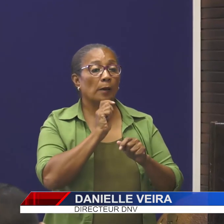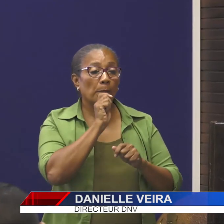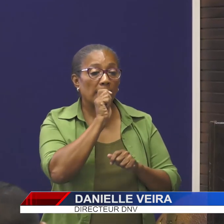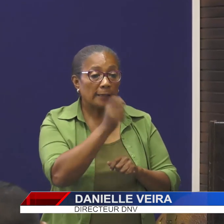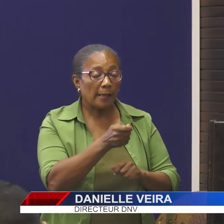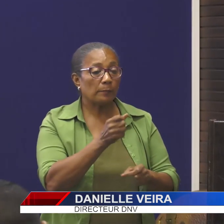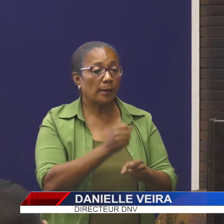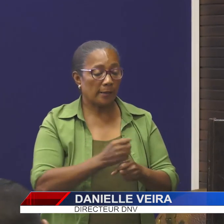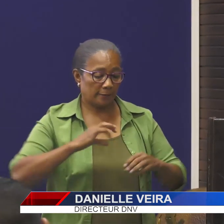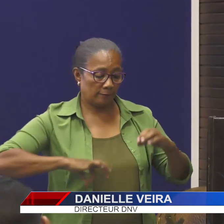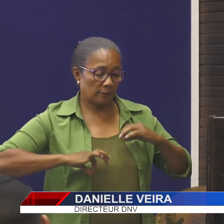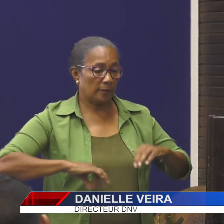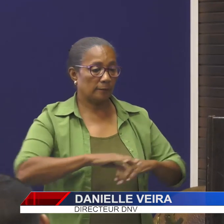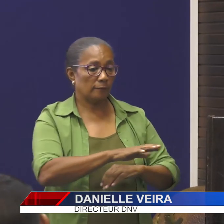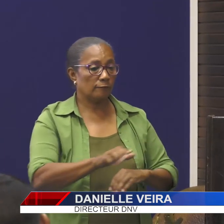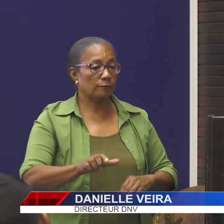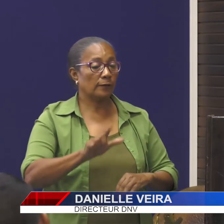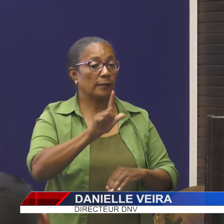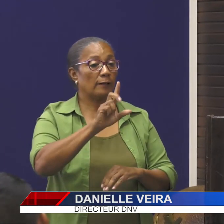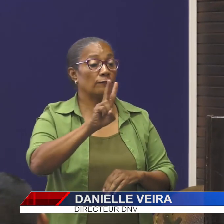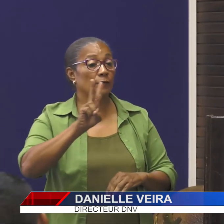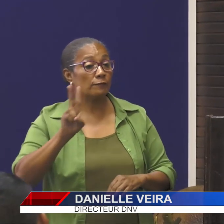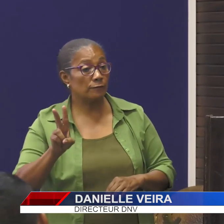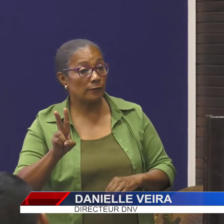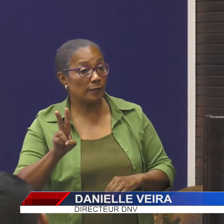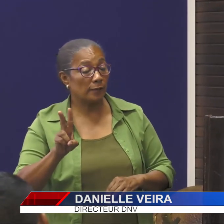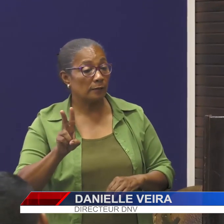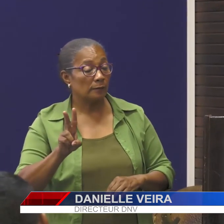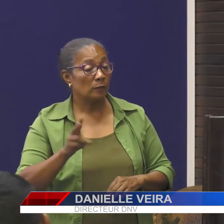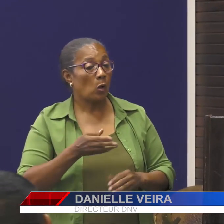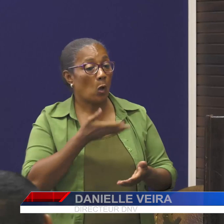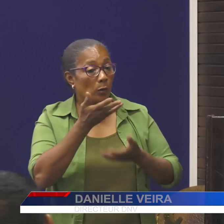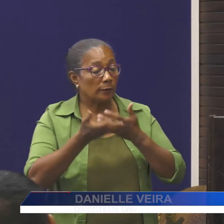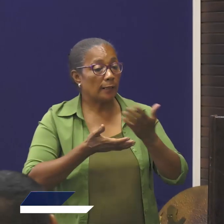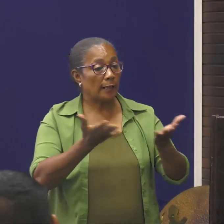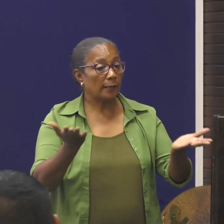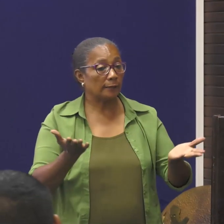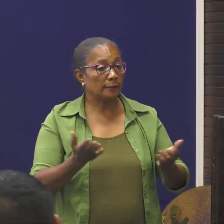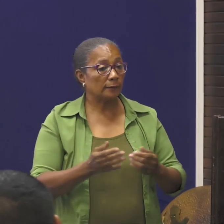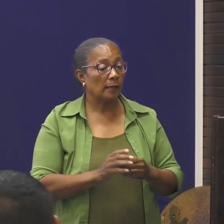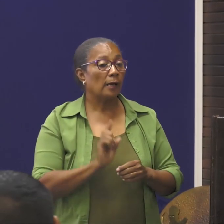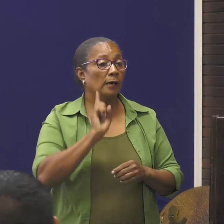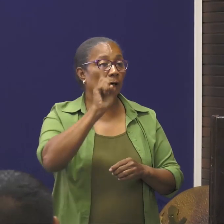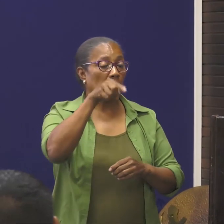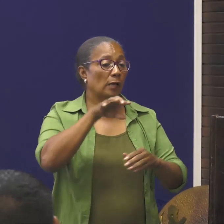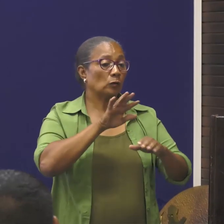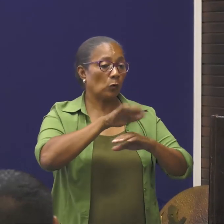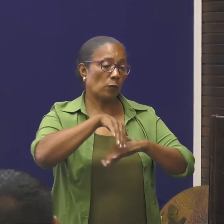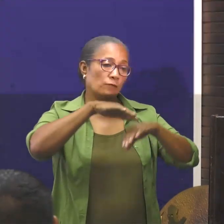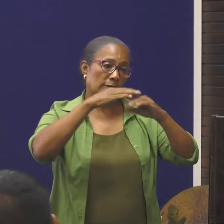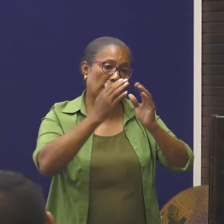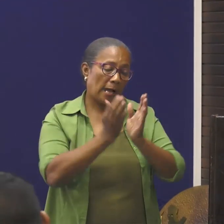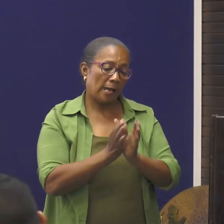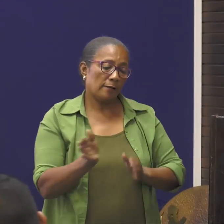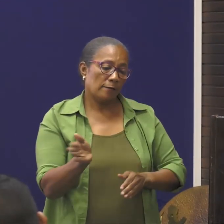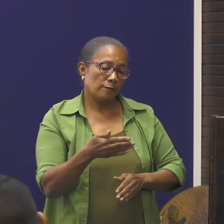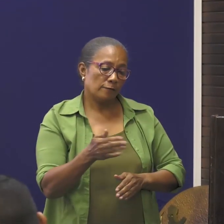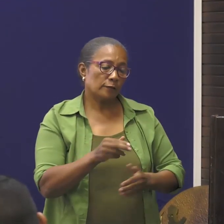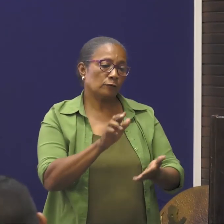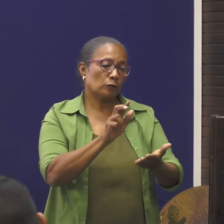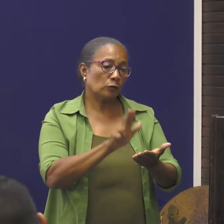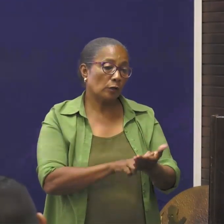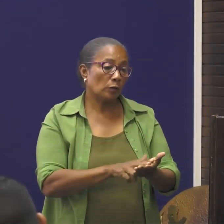ministerie van Landbouw, Viet, Deelt en Visserij, aan u voor te houden. Het betreft, alle visvergunninghouders.